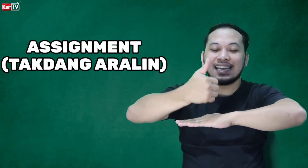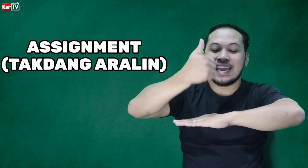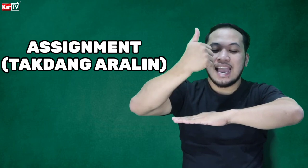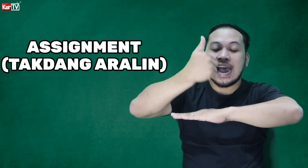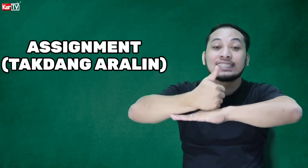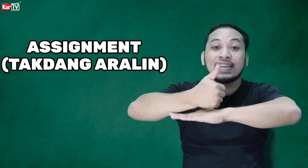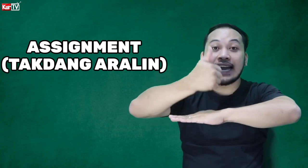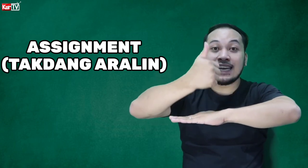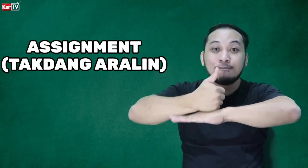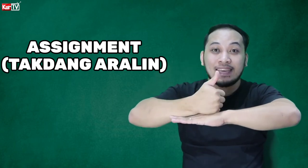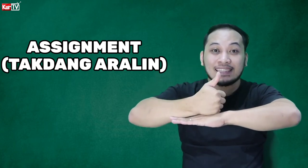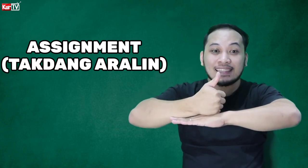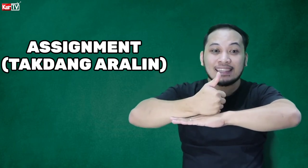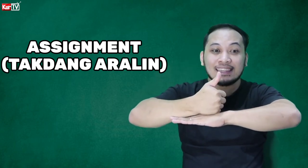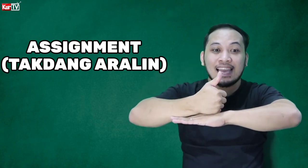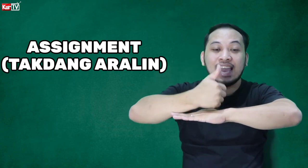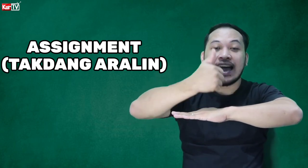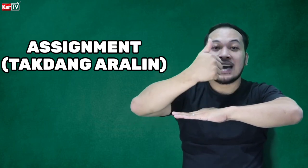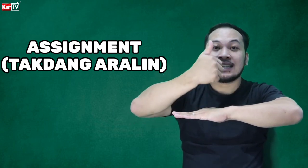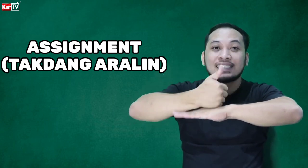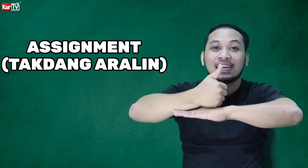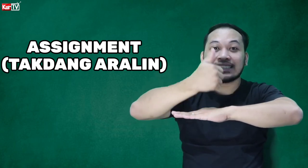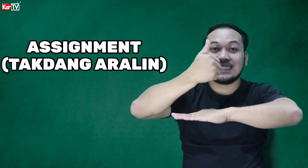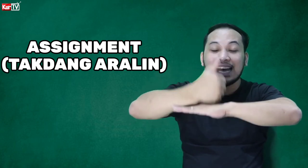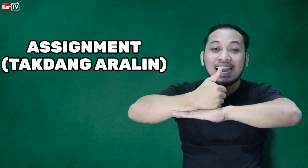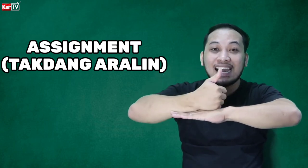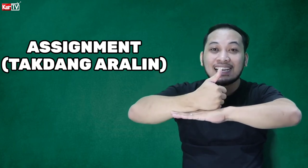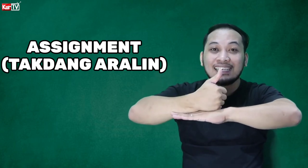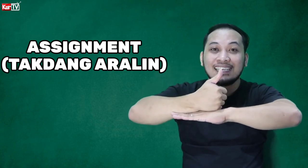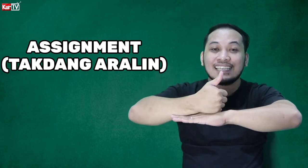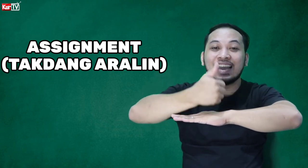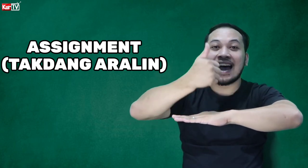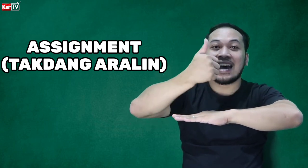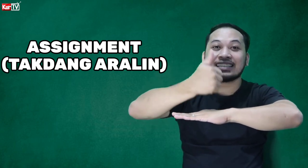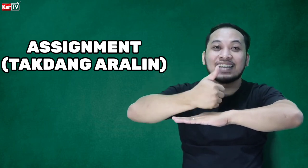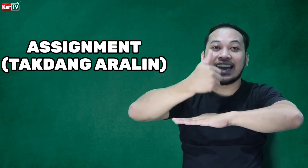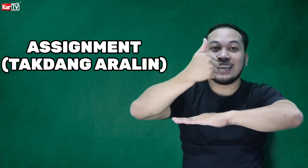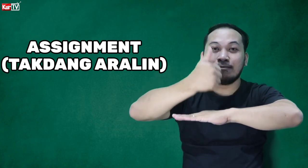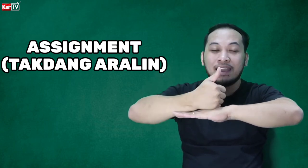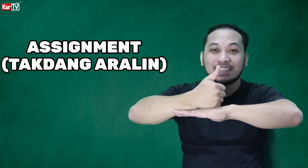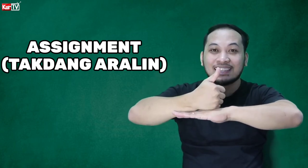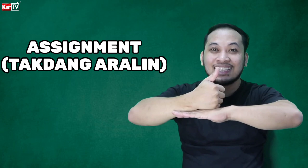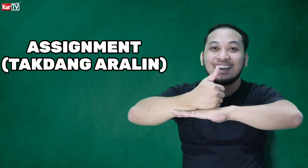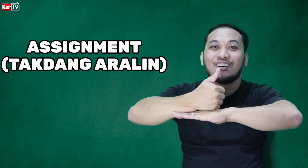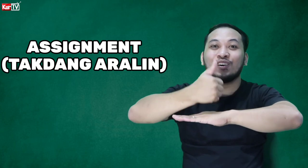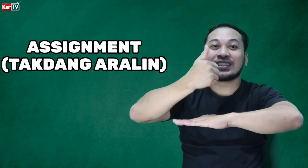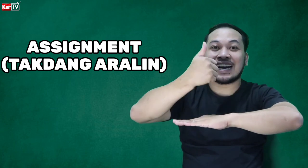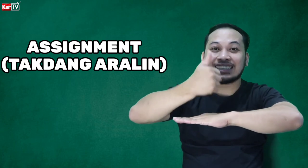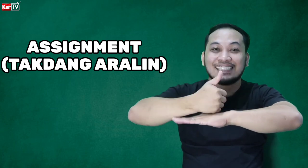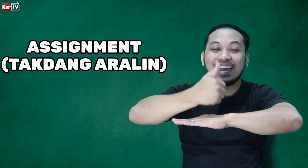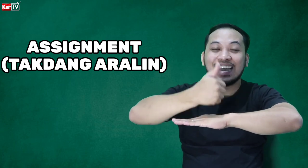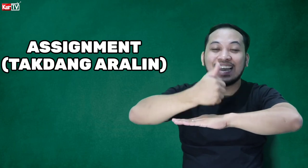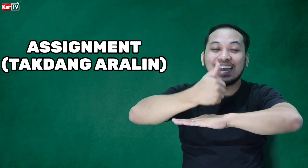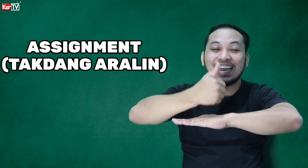Ayan. Assignment. Takdang-aralin. Assignment. O takdang-aralin.